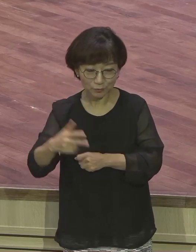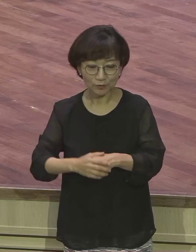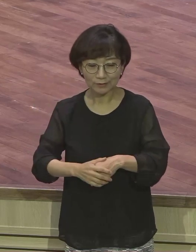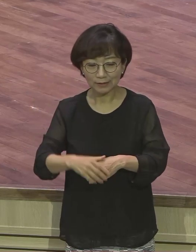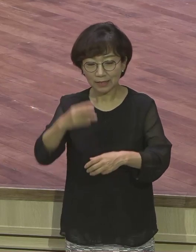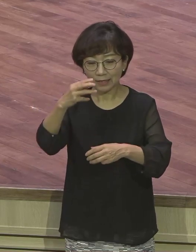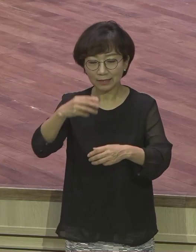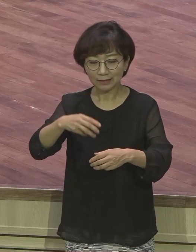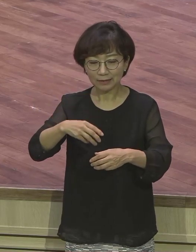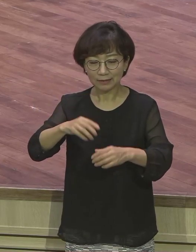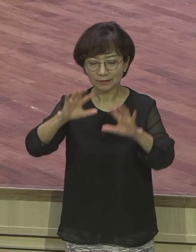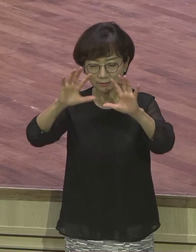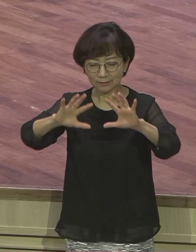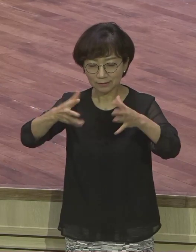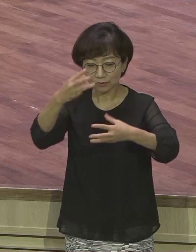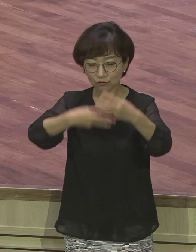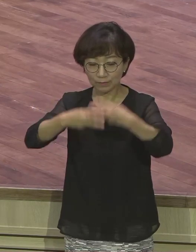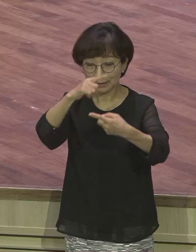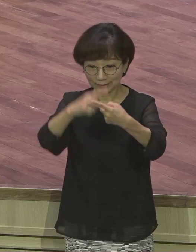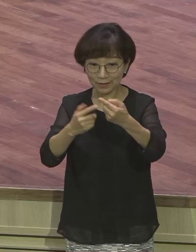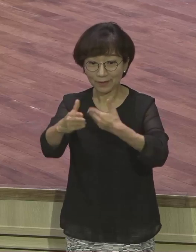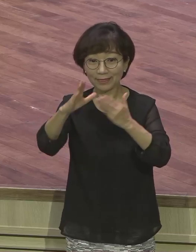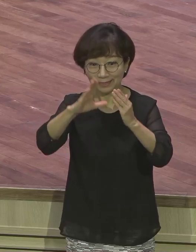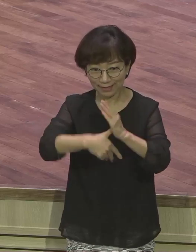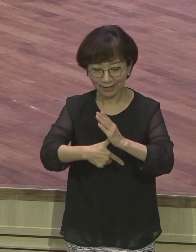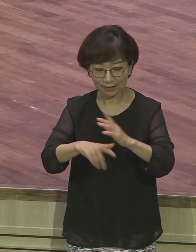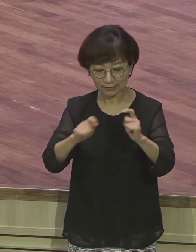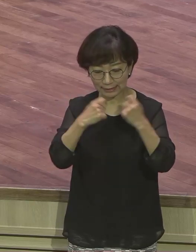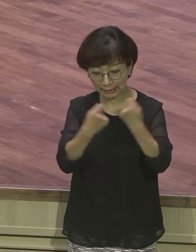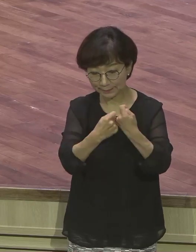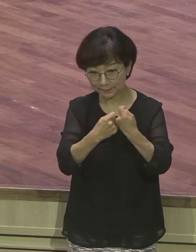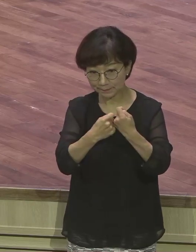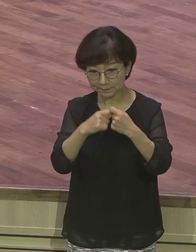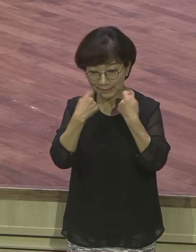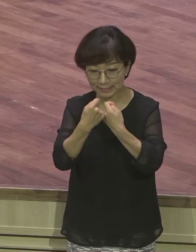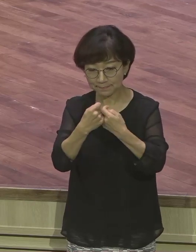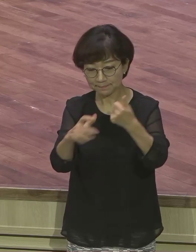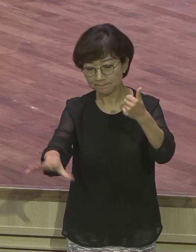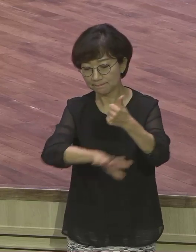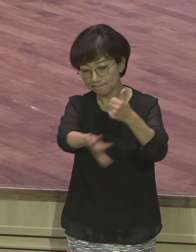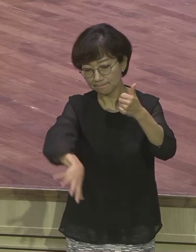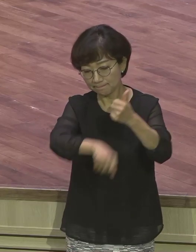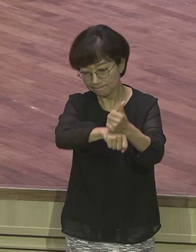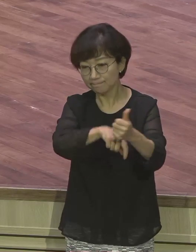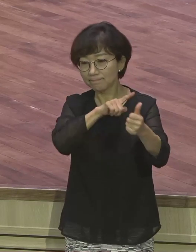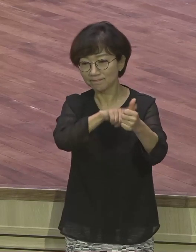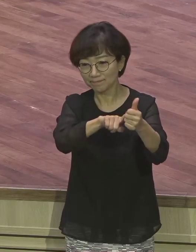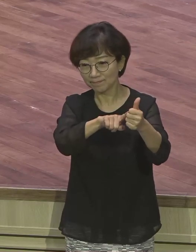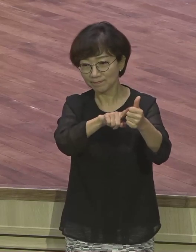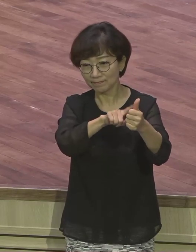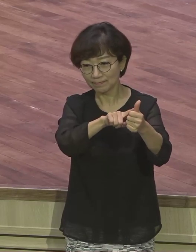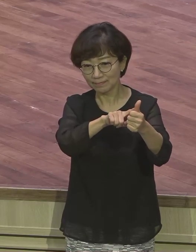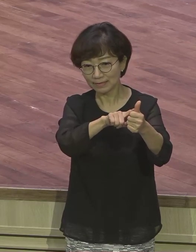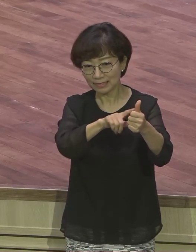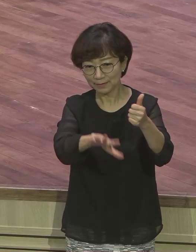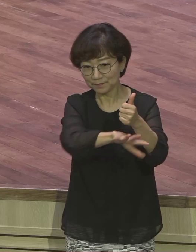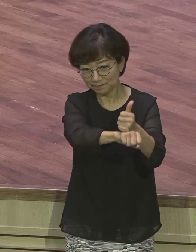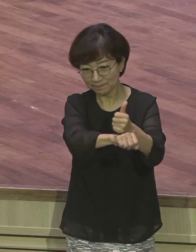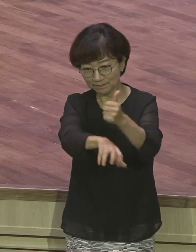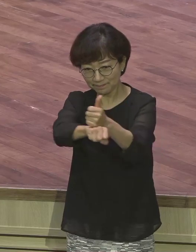전부 다 리더로 그렇게 쓰임을 받기 위해서 미리 다 훈련을 그렇게 한 것입니다.